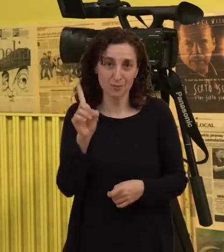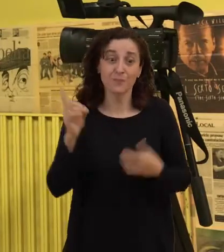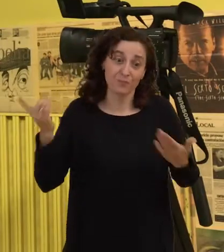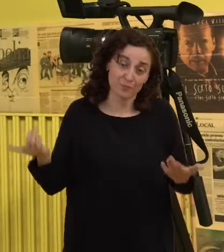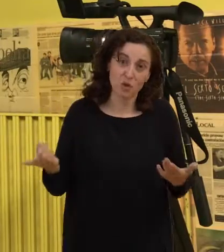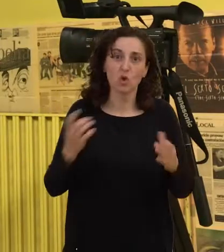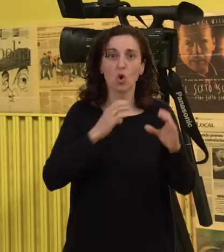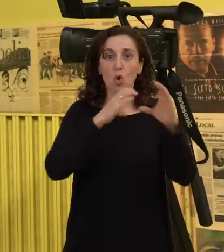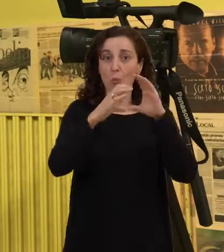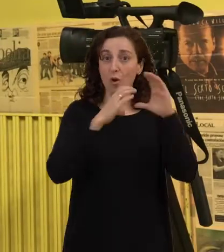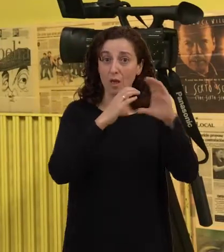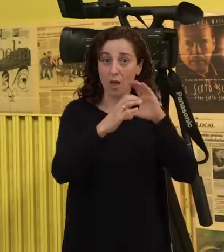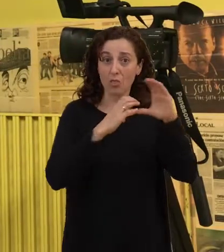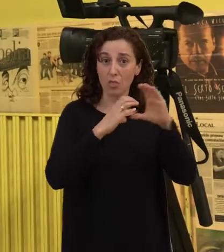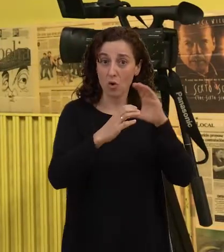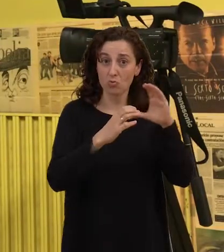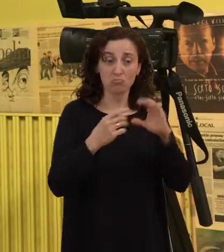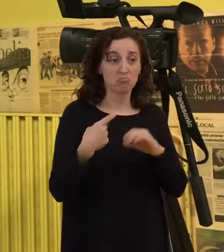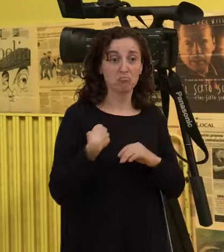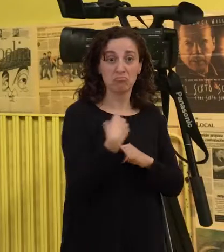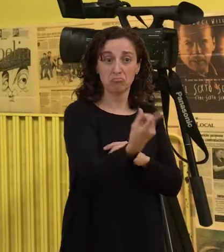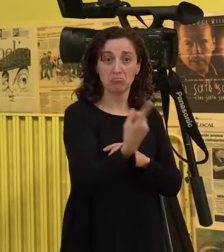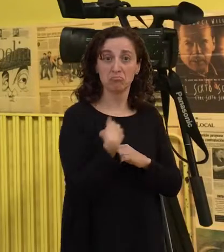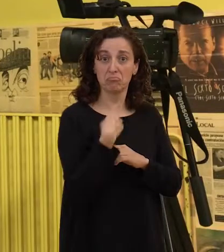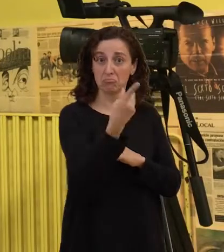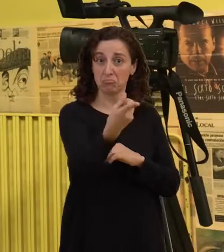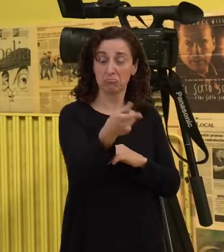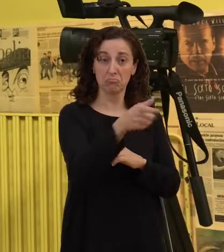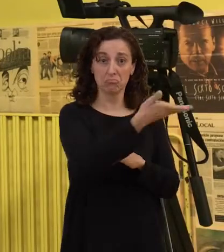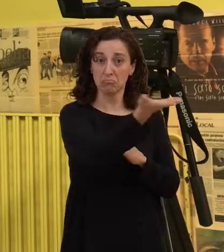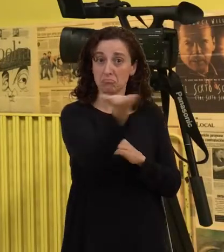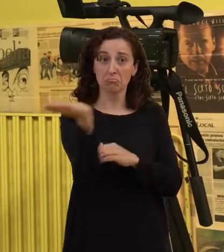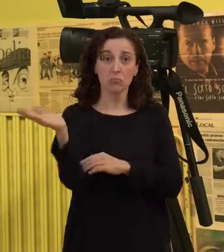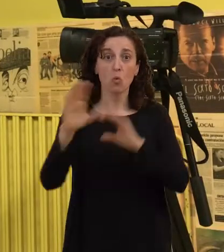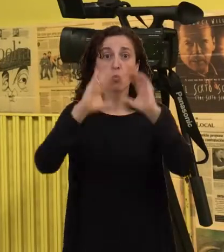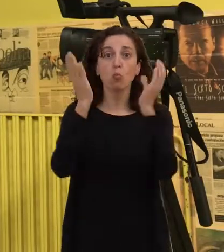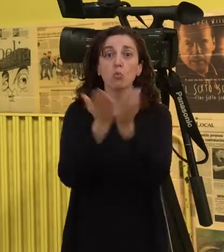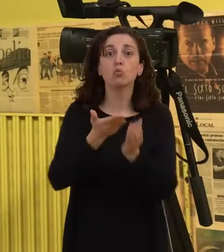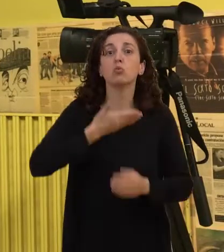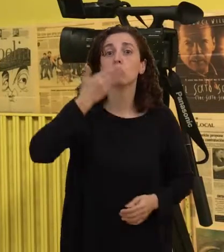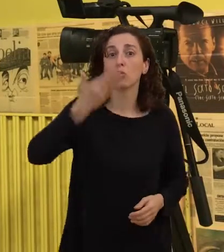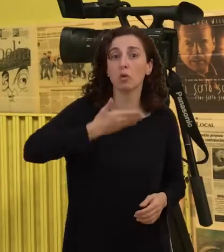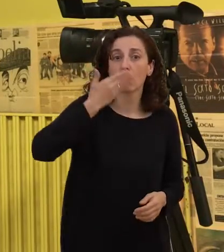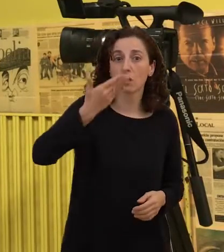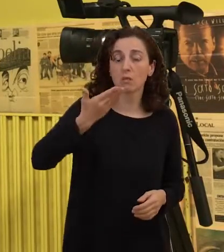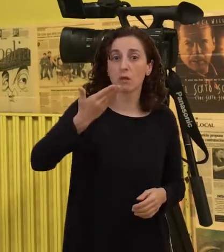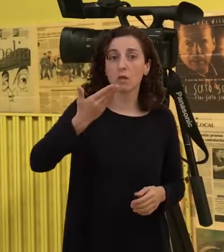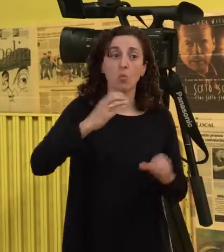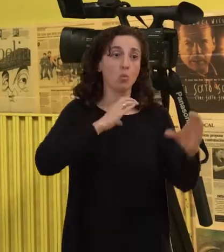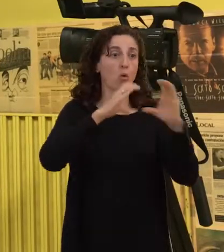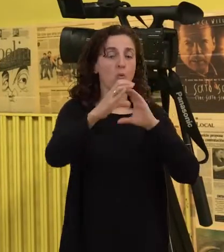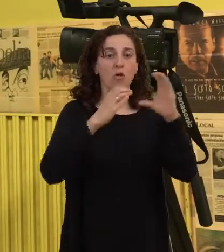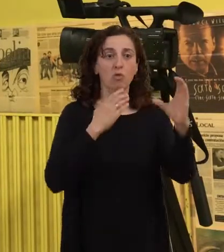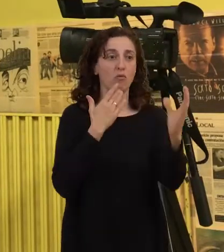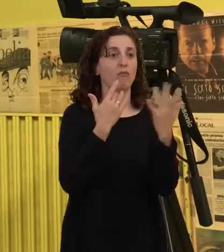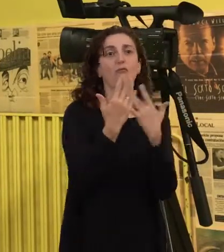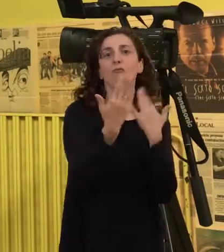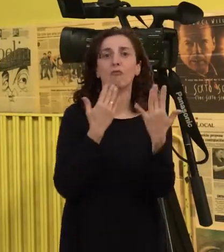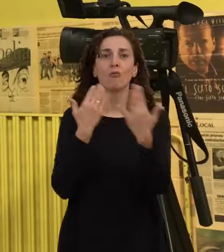establecerse una comunicación con el mundo oyente fluida o todo lo normal que pudiera